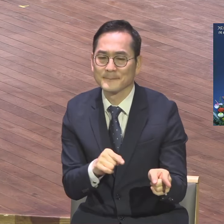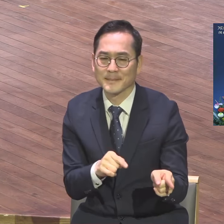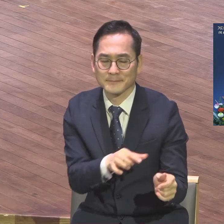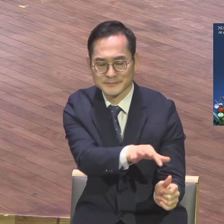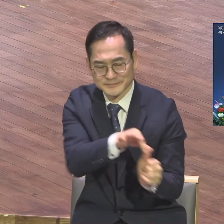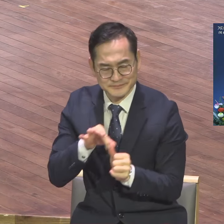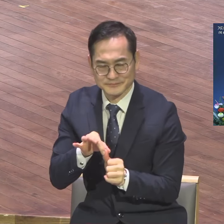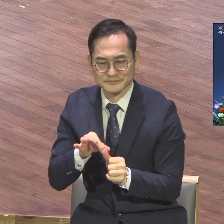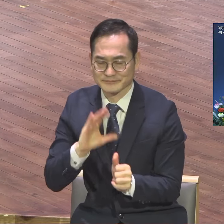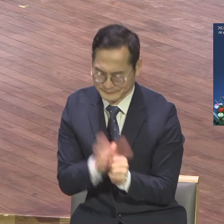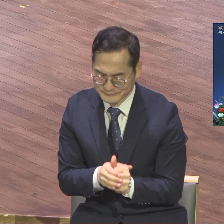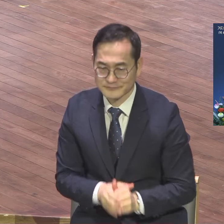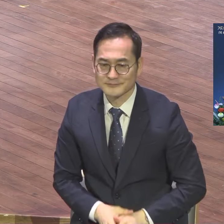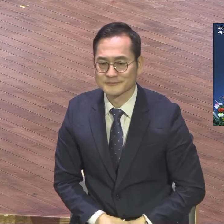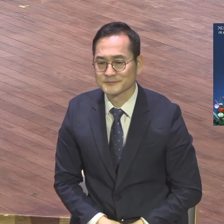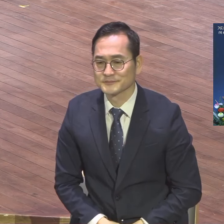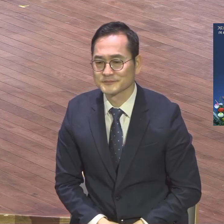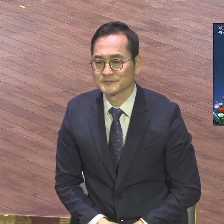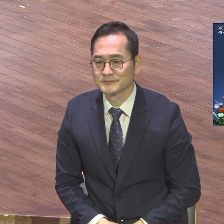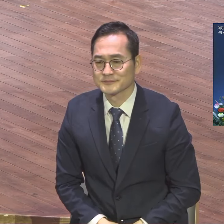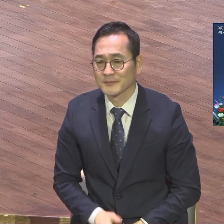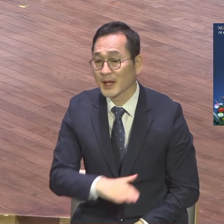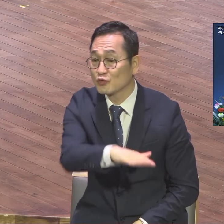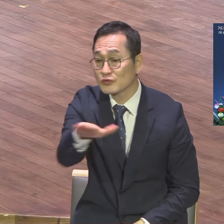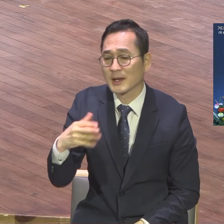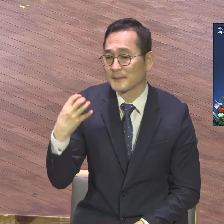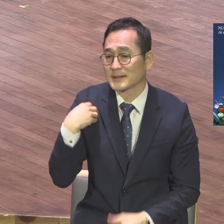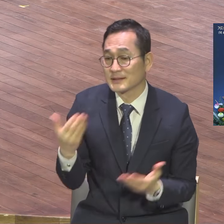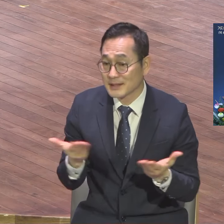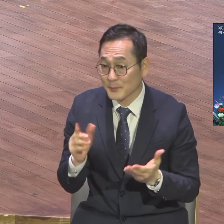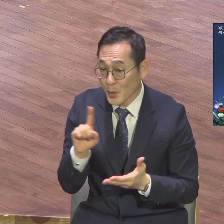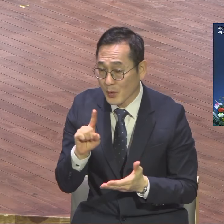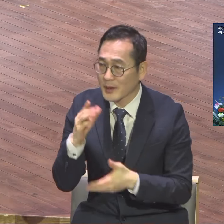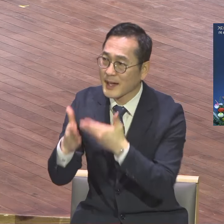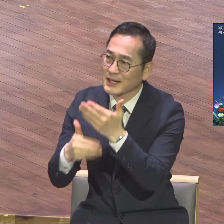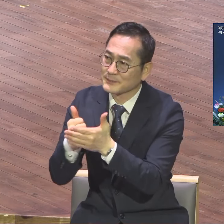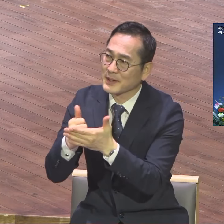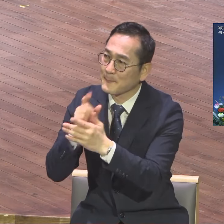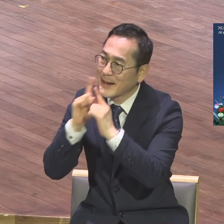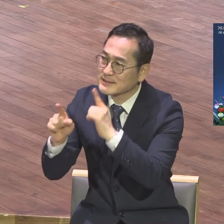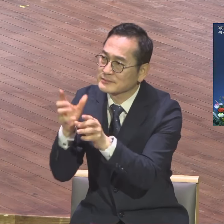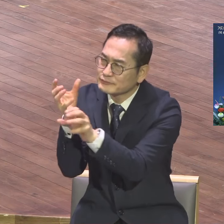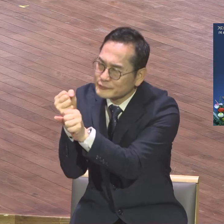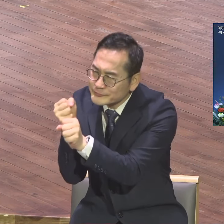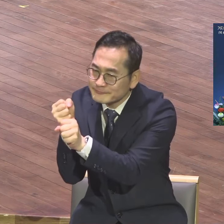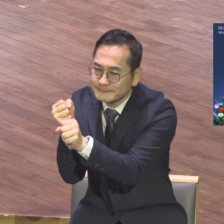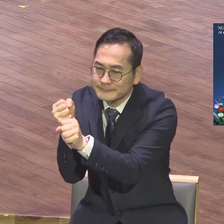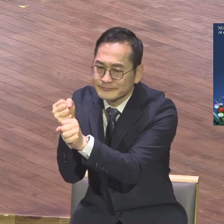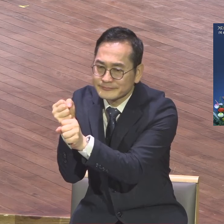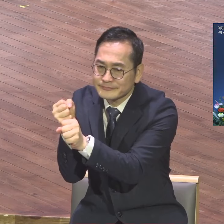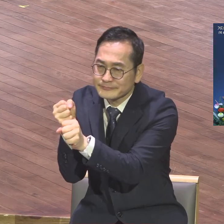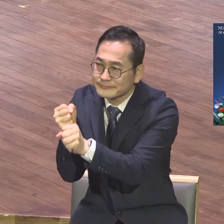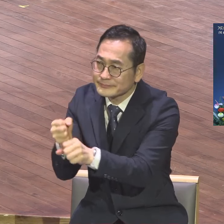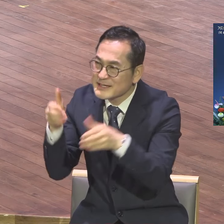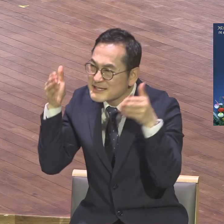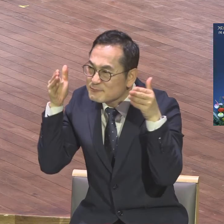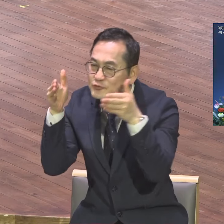할 것은 하나밖에 없어요. 하나님이 주신 말씀 붙잡고 집중 도전하는 것입니다.